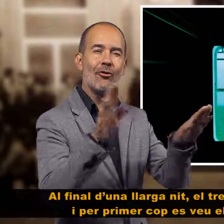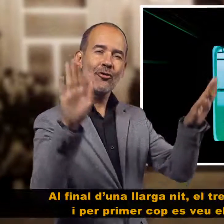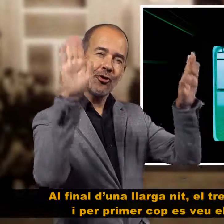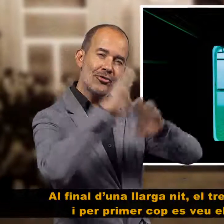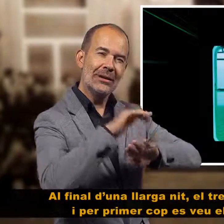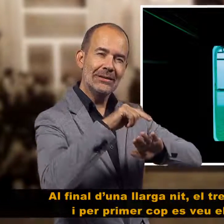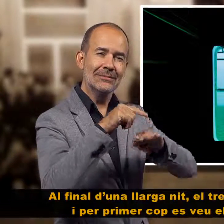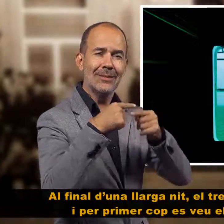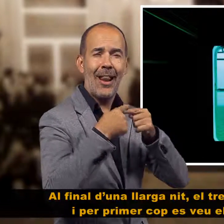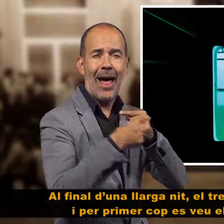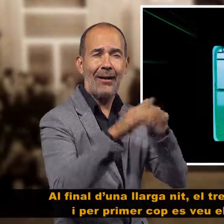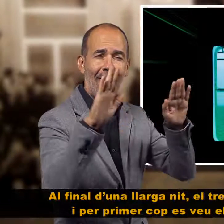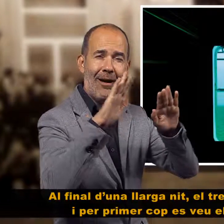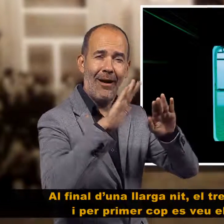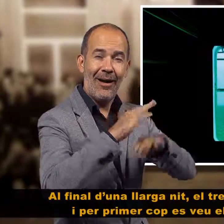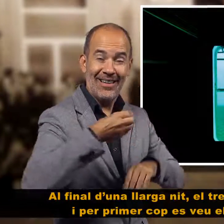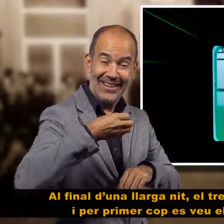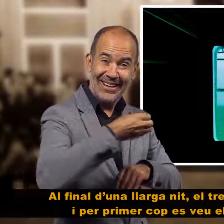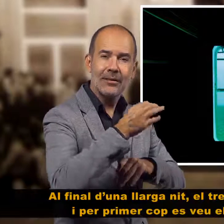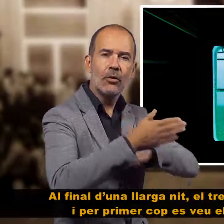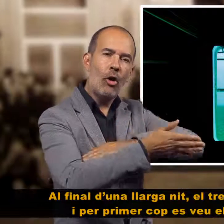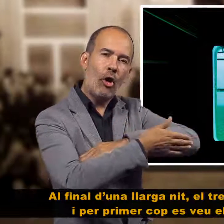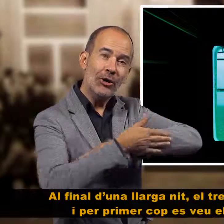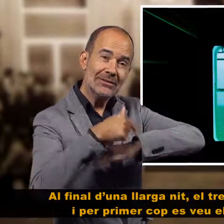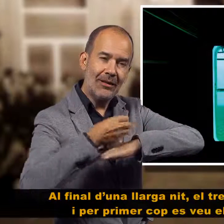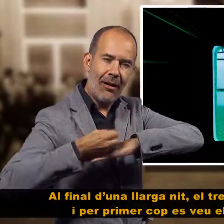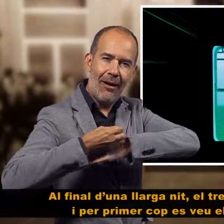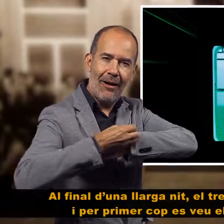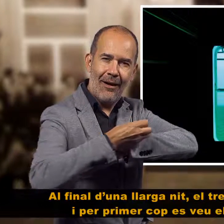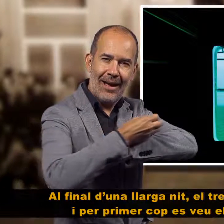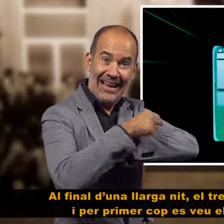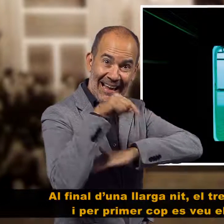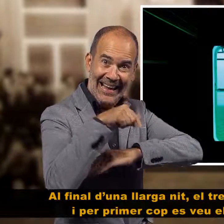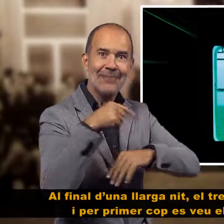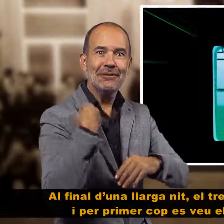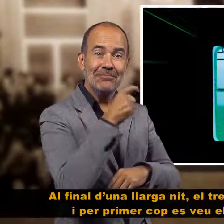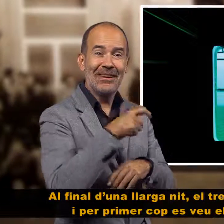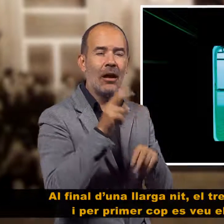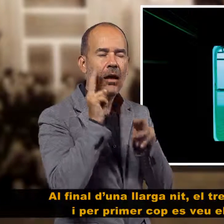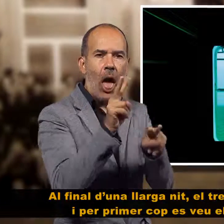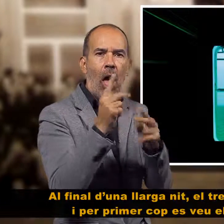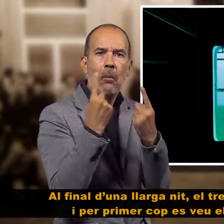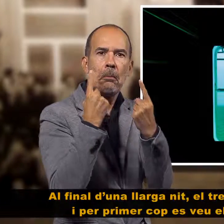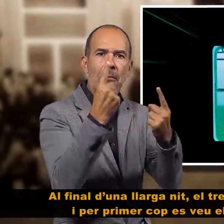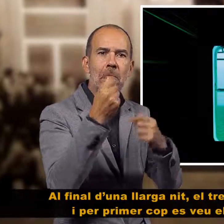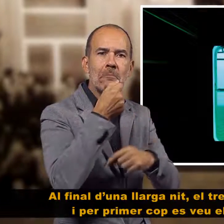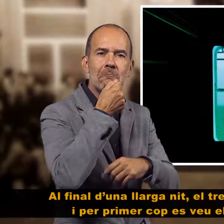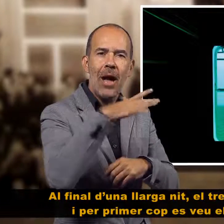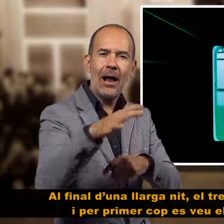Al final d'una llarga nit, el tren voreix a la costa i per primer cop es veu el Mediterrani,